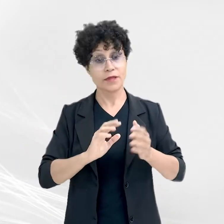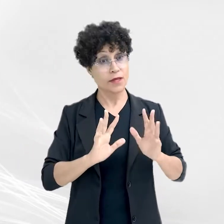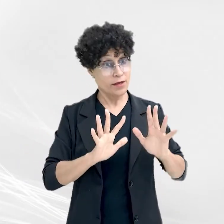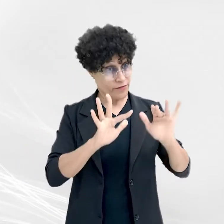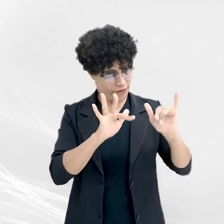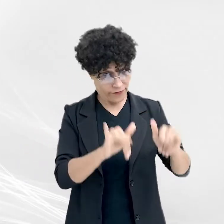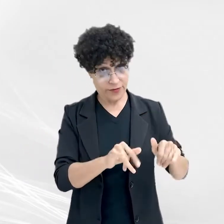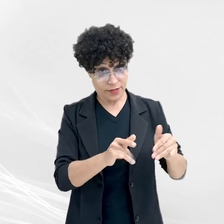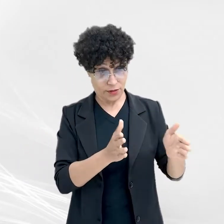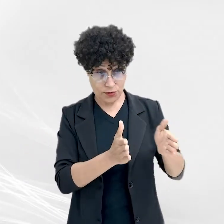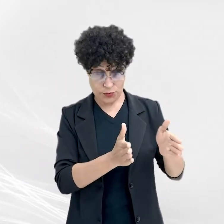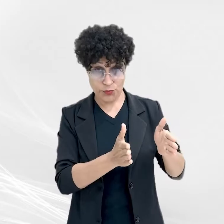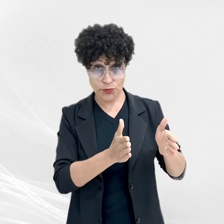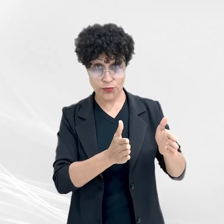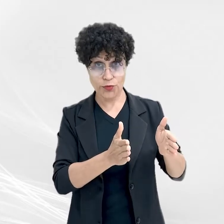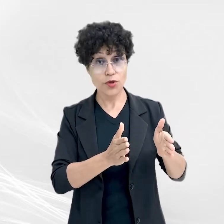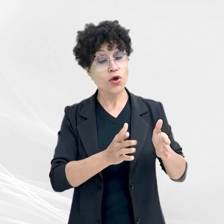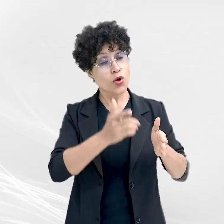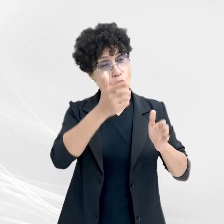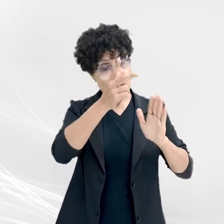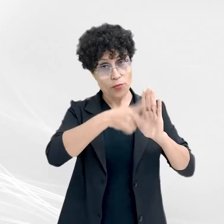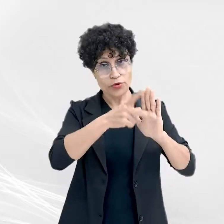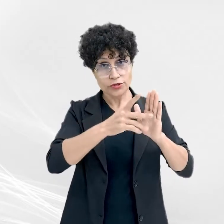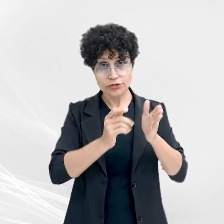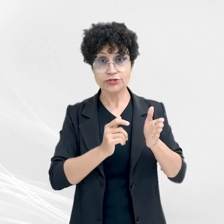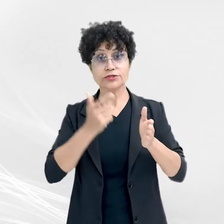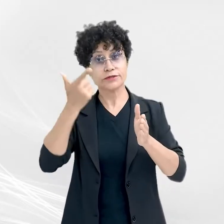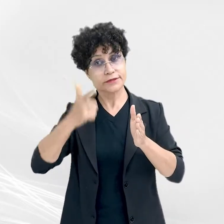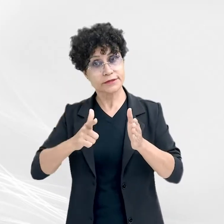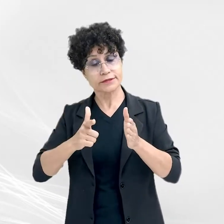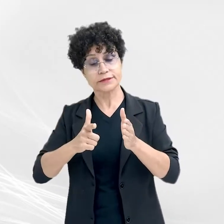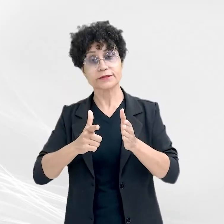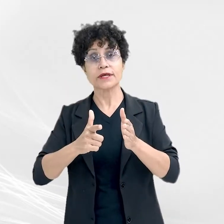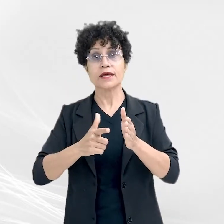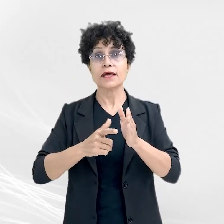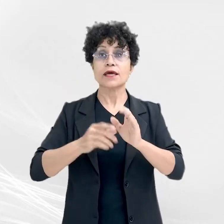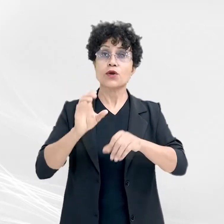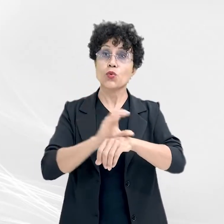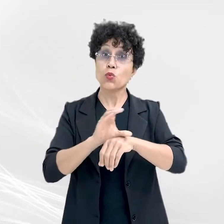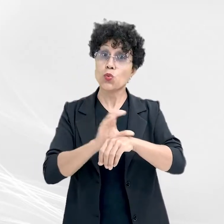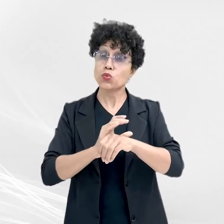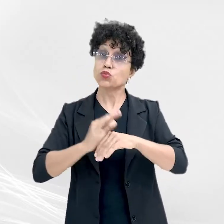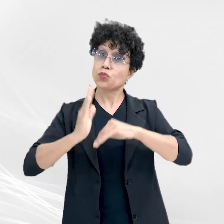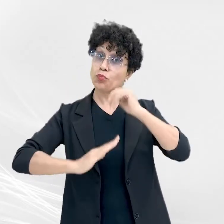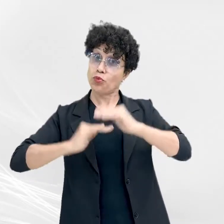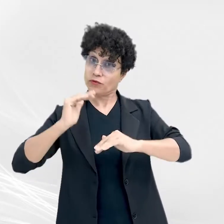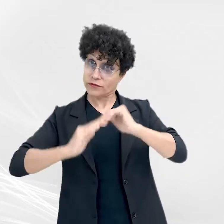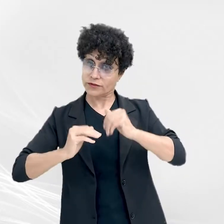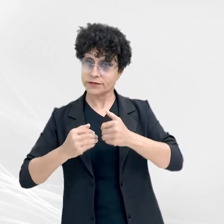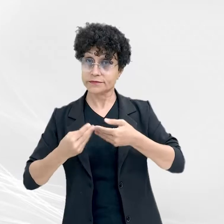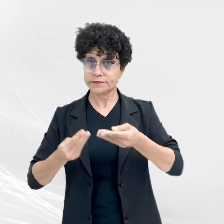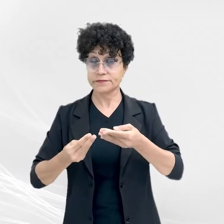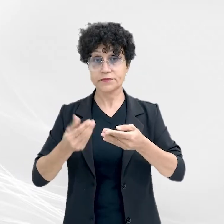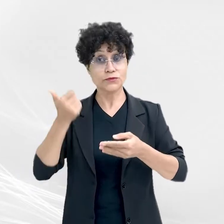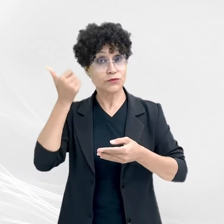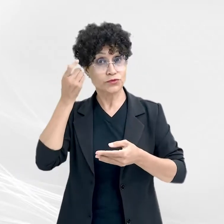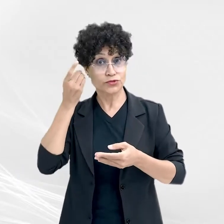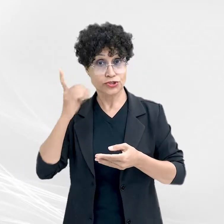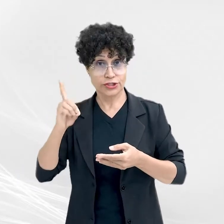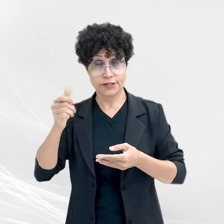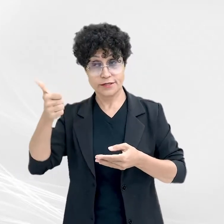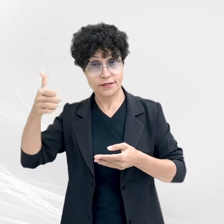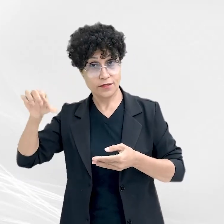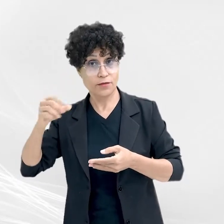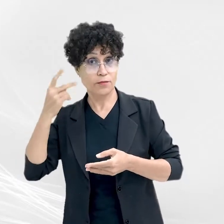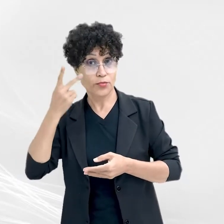Terminada essa fase, o projeto segue com a oferta de cursos profissionalizantes. No dia 19, as